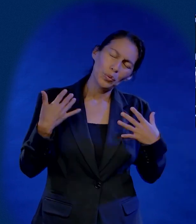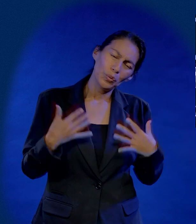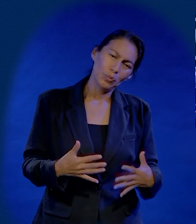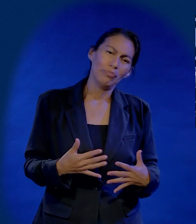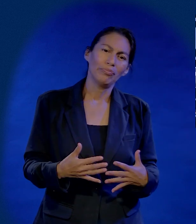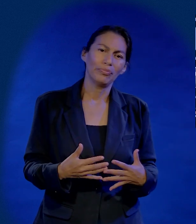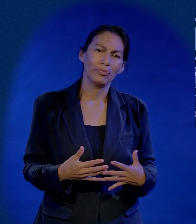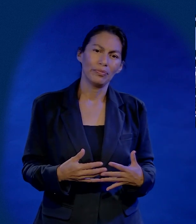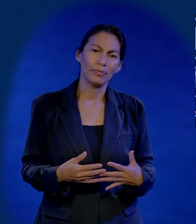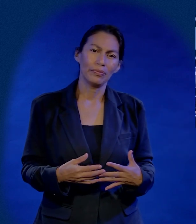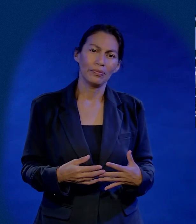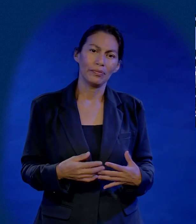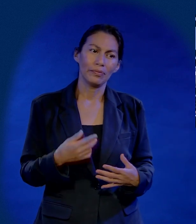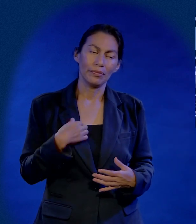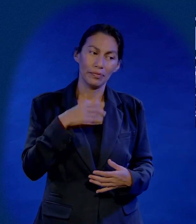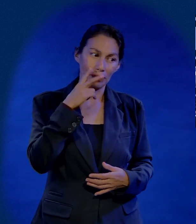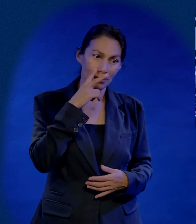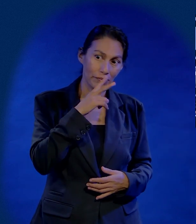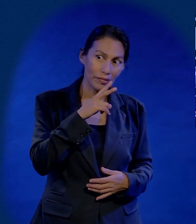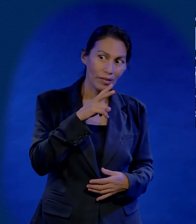del impacto que hizo en mi vida ese día.